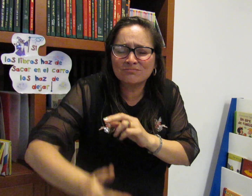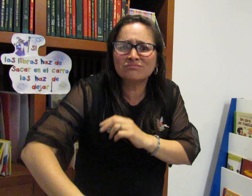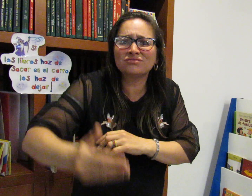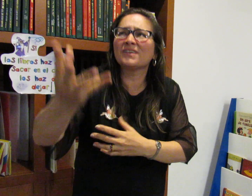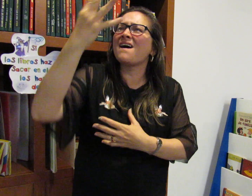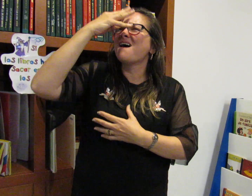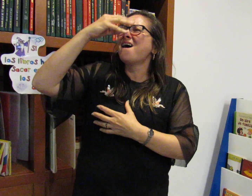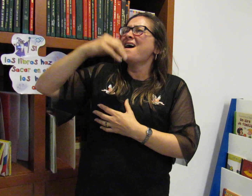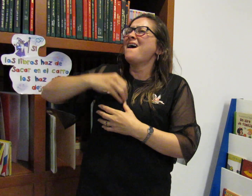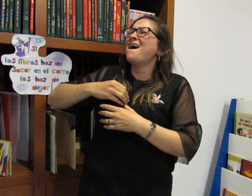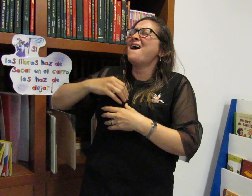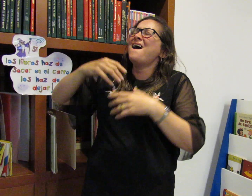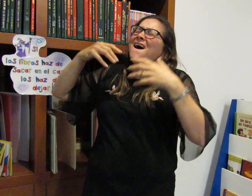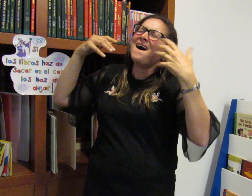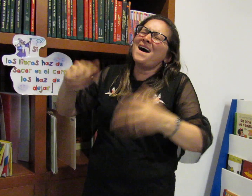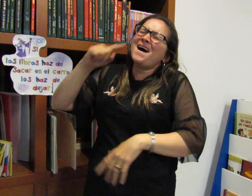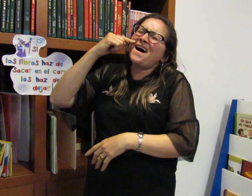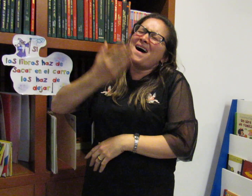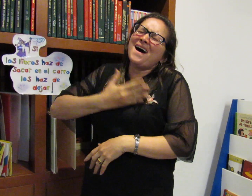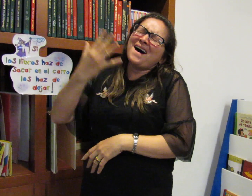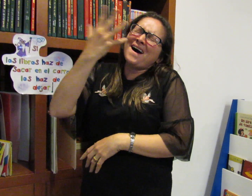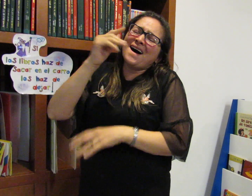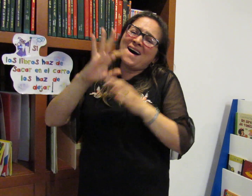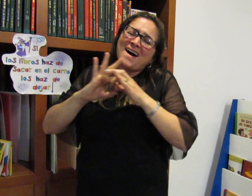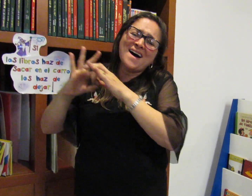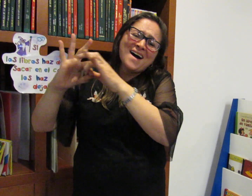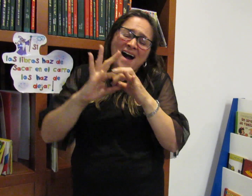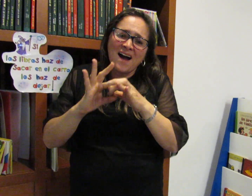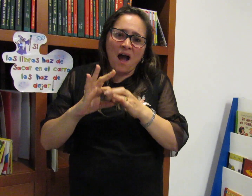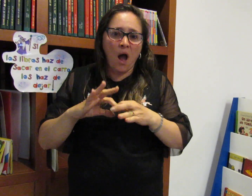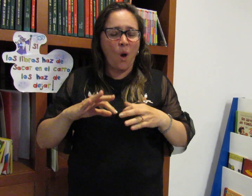tan importante para los niños, el mundo y el contexto de la familia.